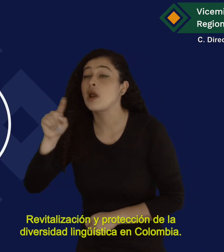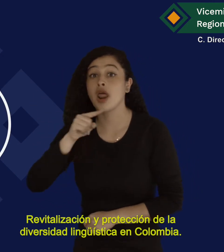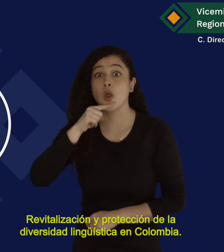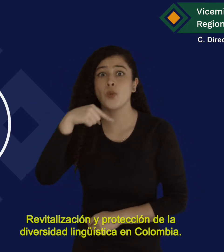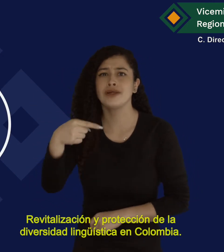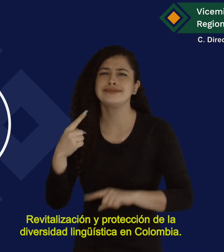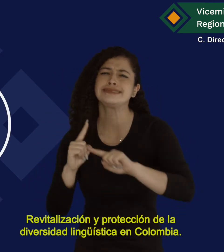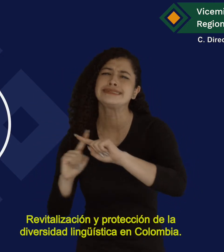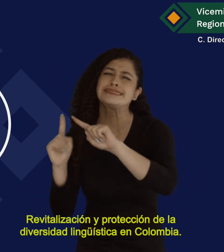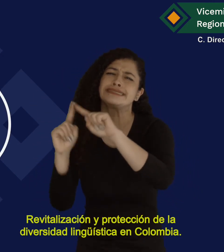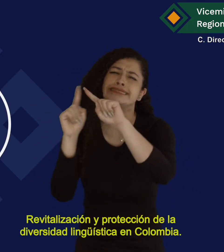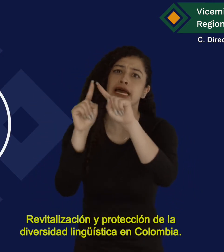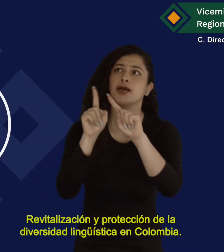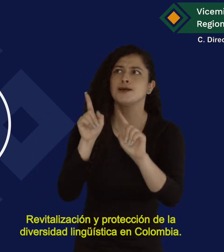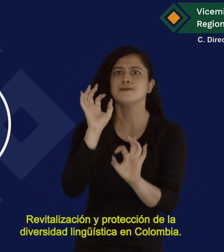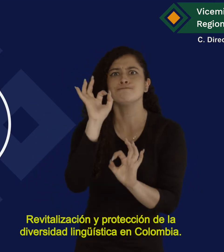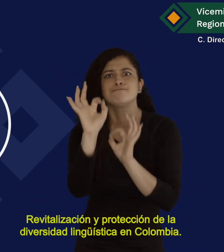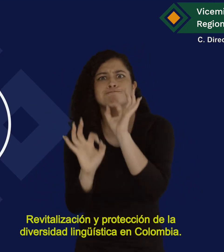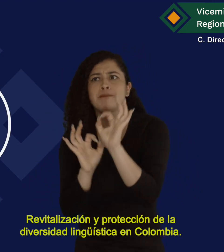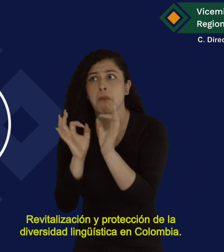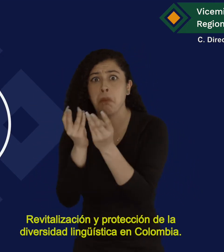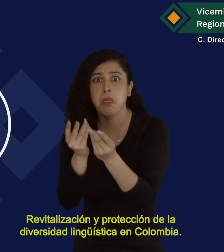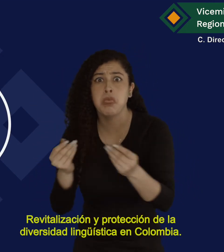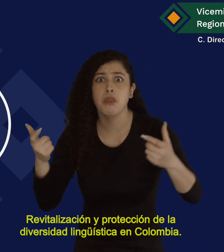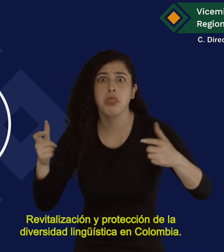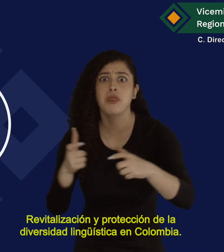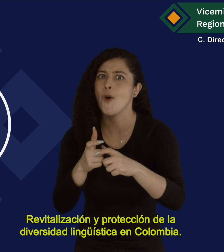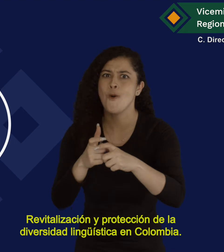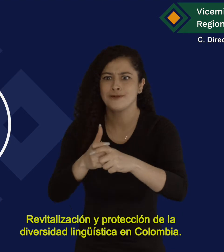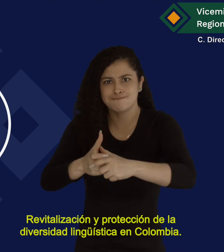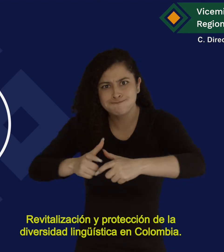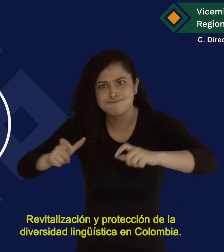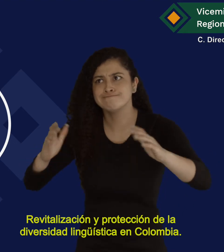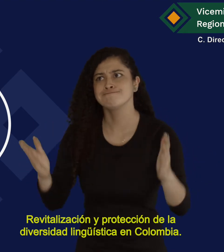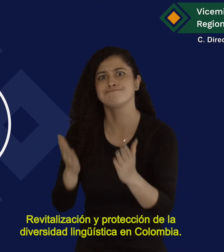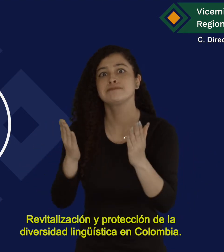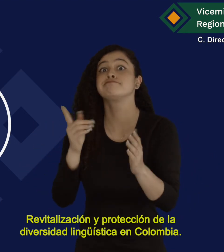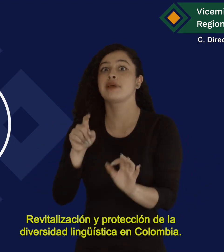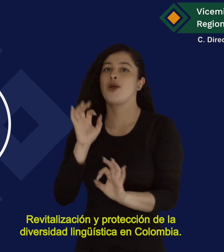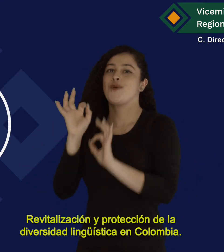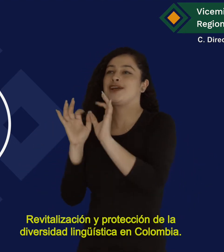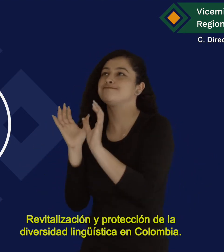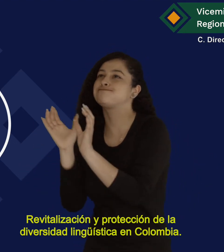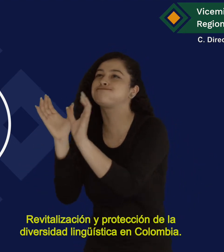Revitalización y protección de la diversidad lingüística en Colombia